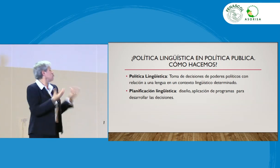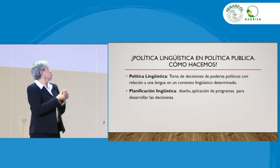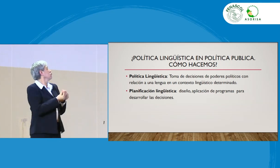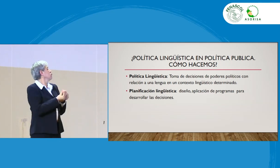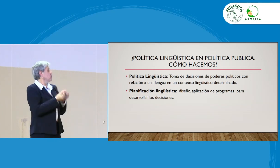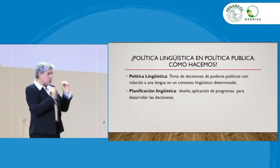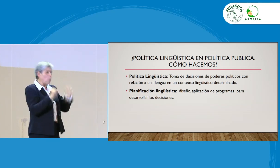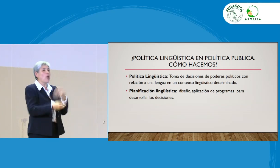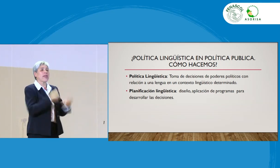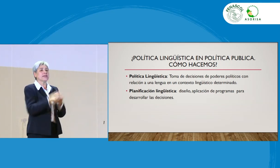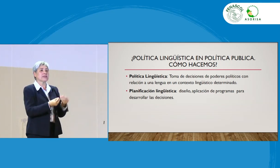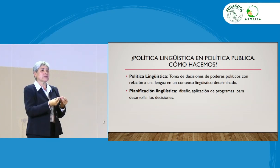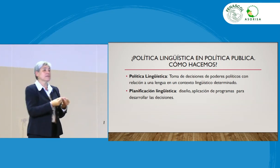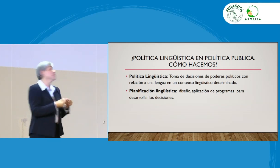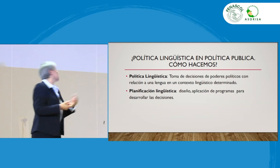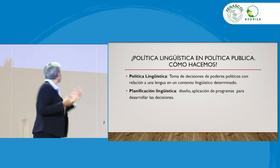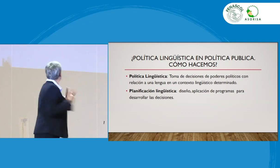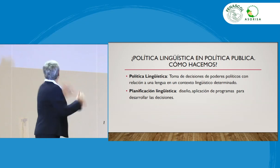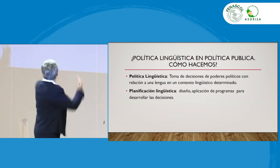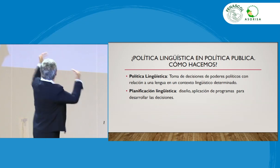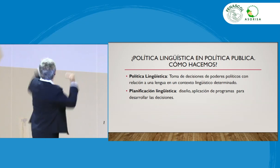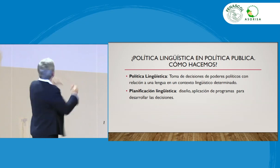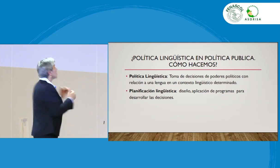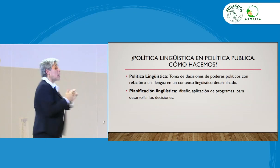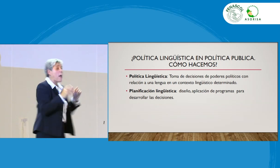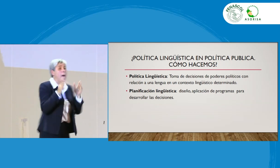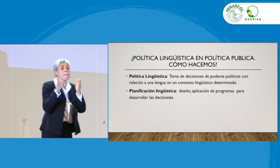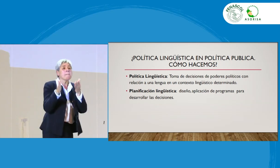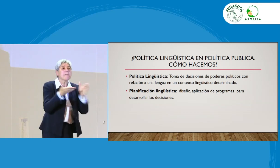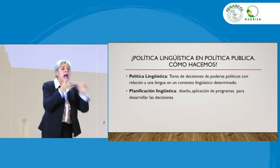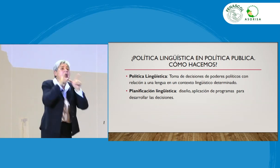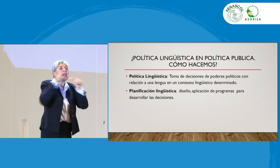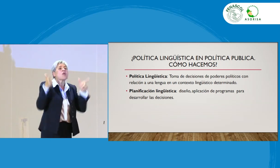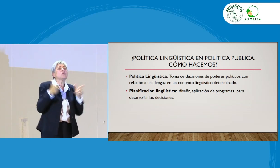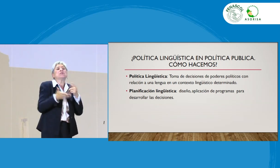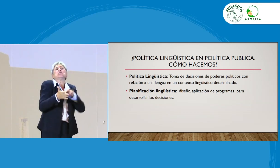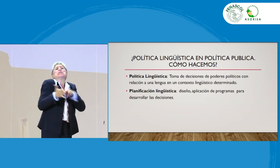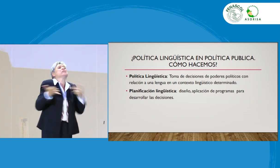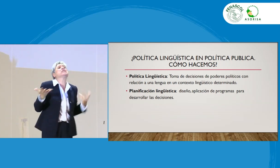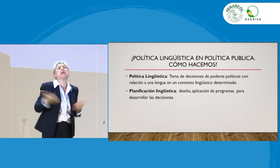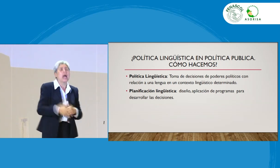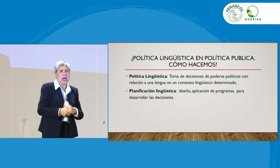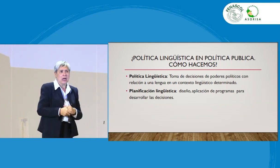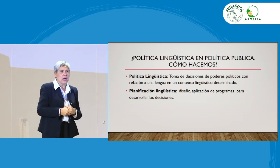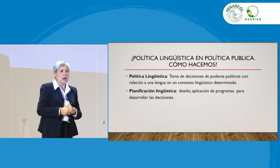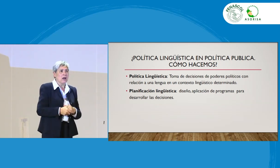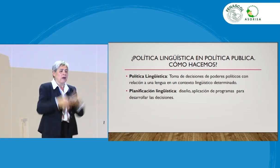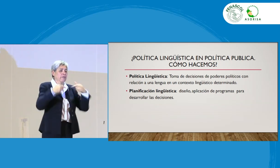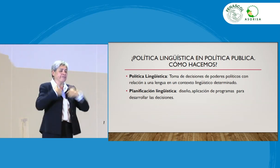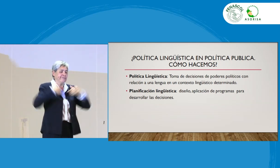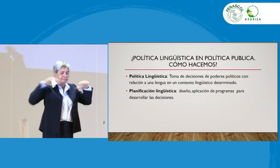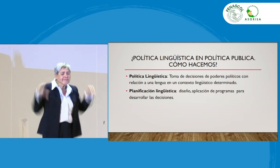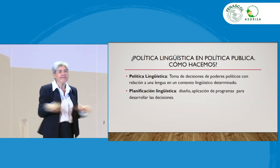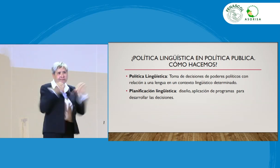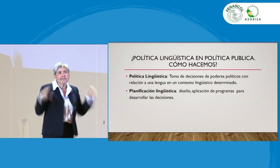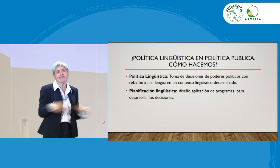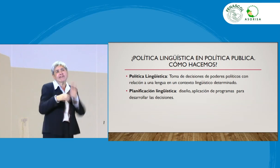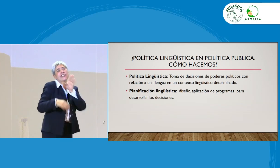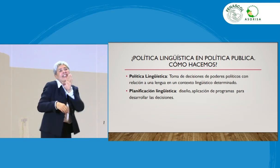parte del grupo que realiza. Mientras que la planificación lingüística, ¿qué significa? Significa las acciones que podemos hacer